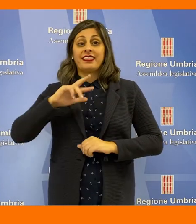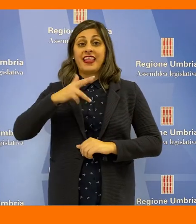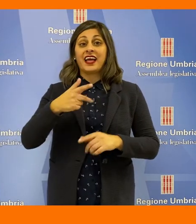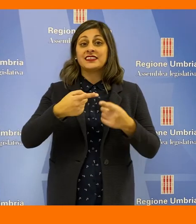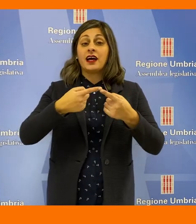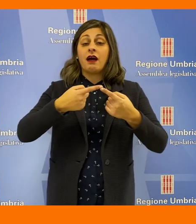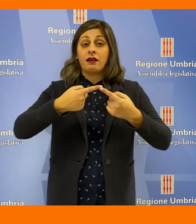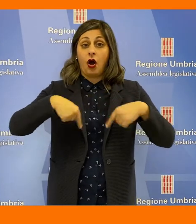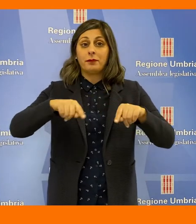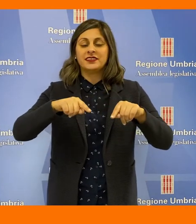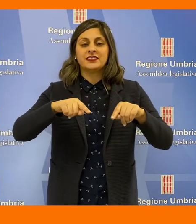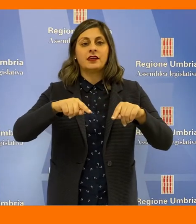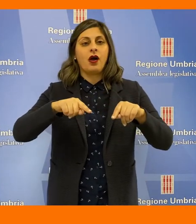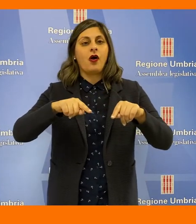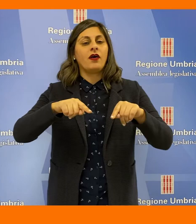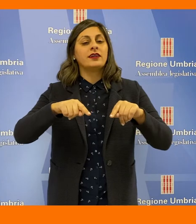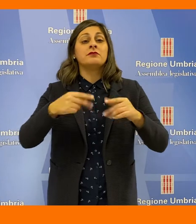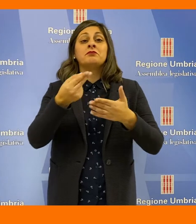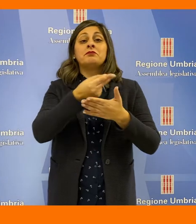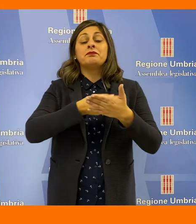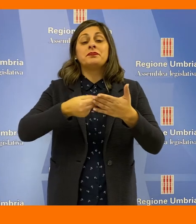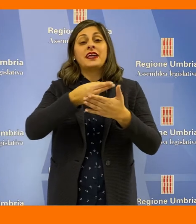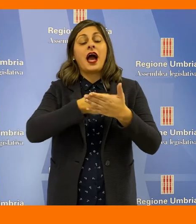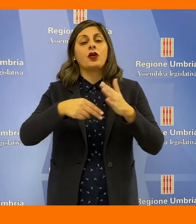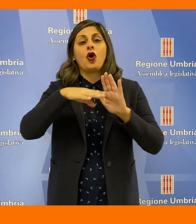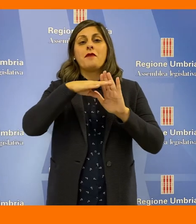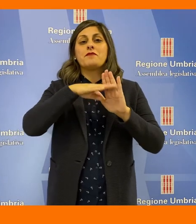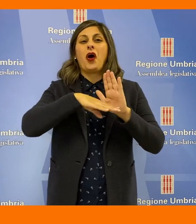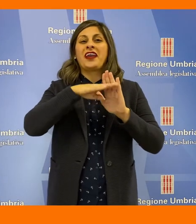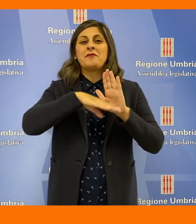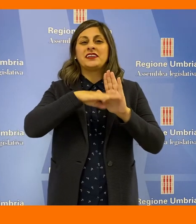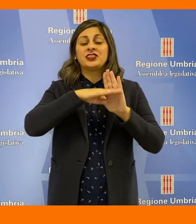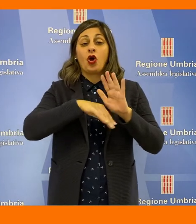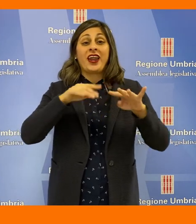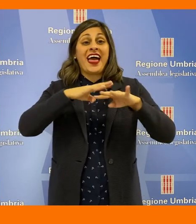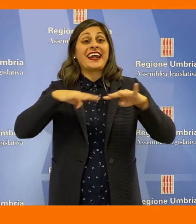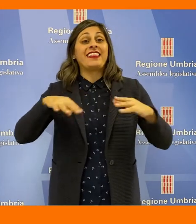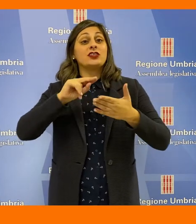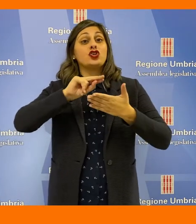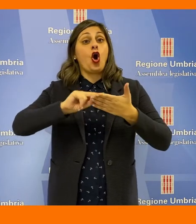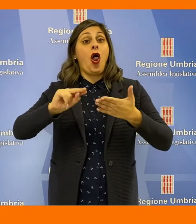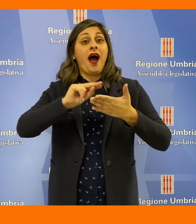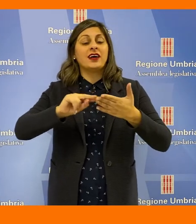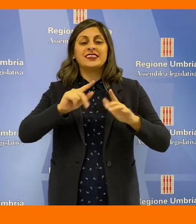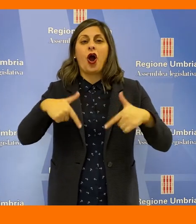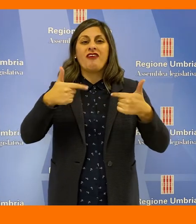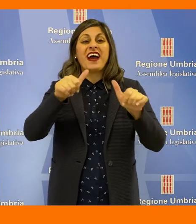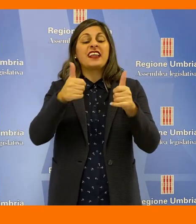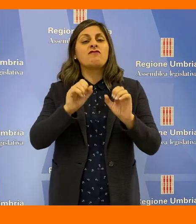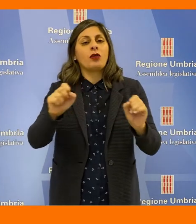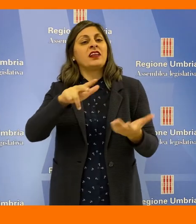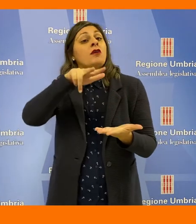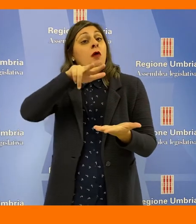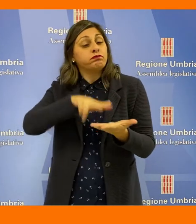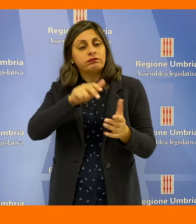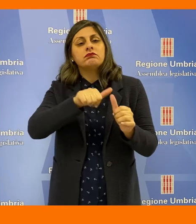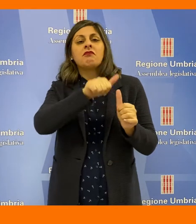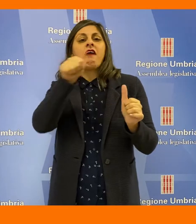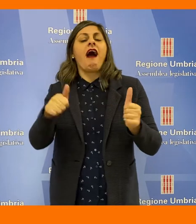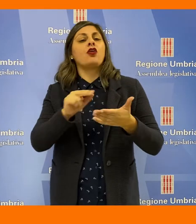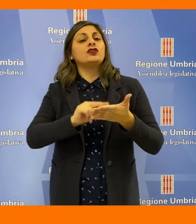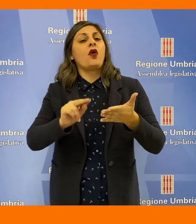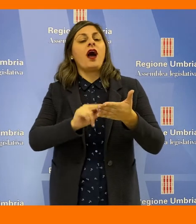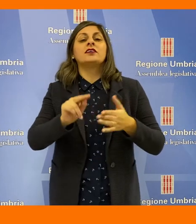La terza commissione ha approvato il piano della programmazione della rete scolastica e dell'offerta